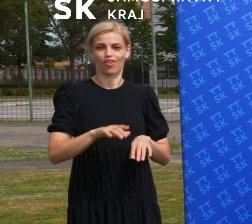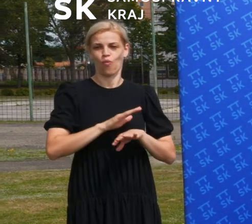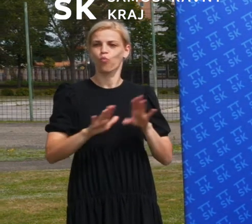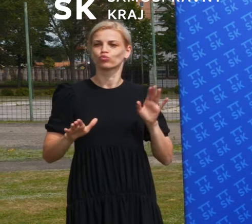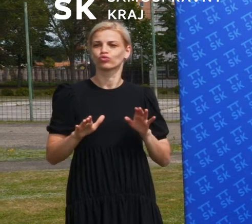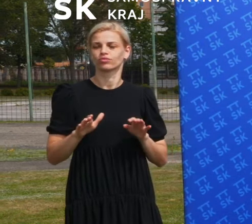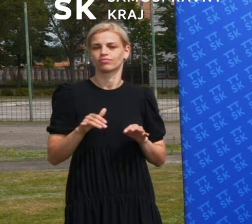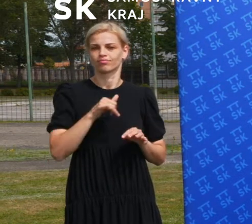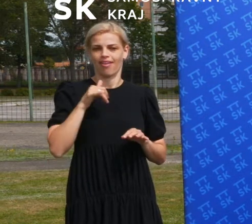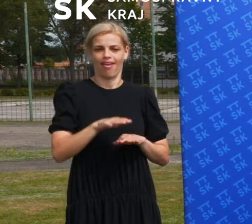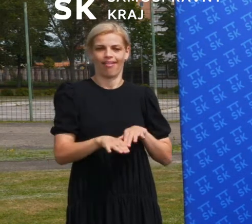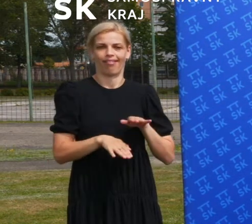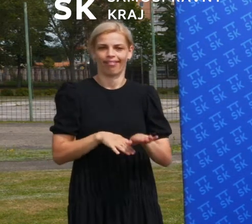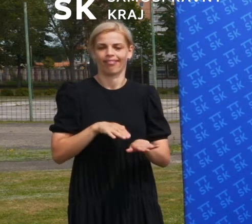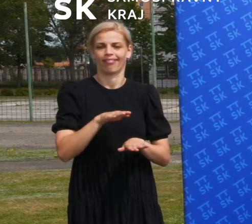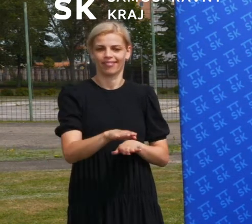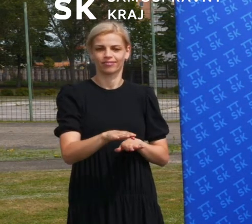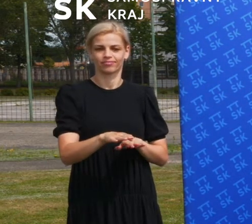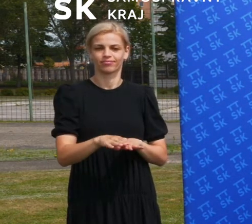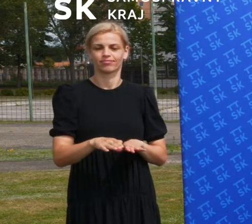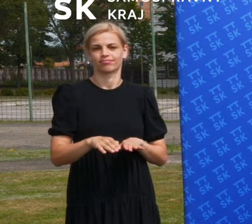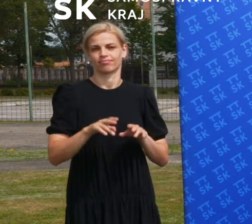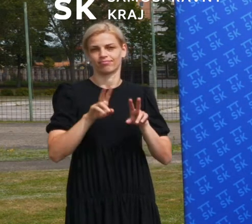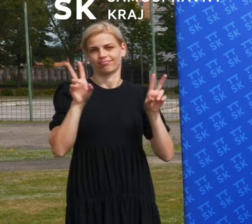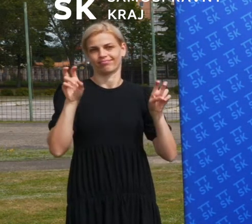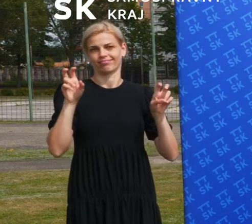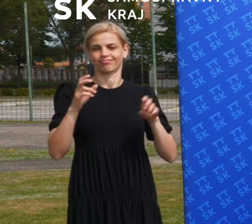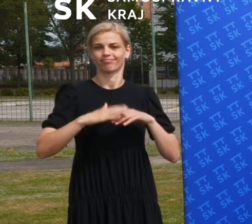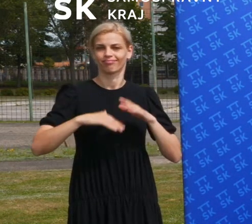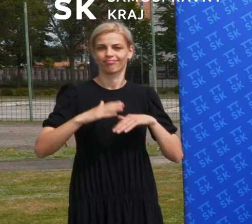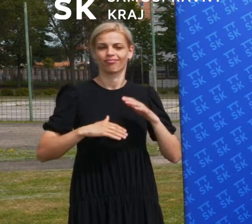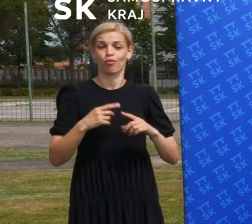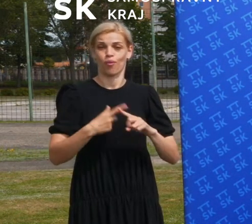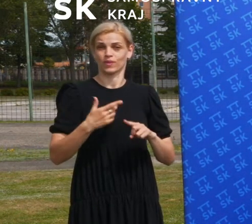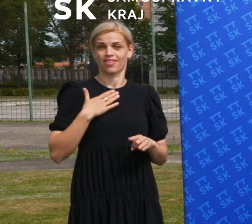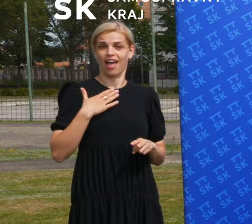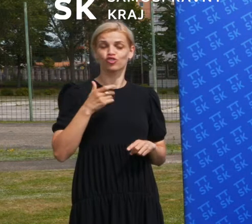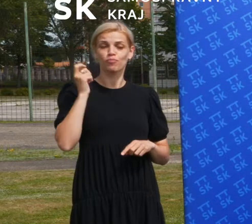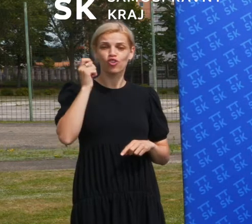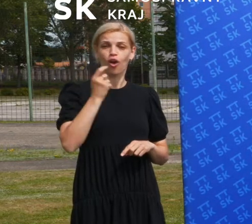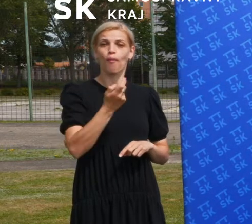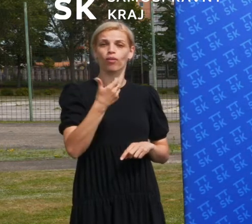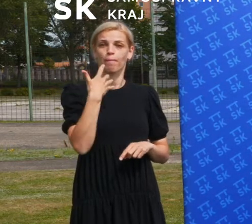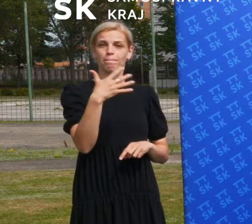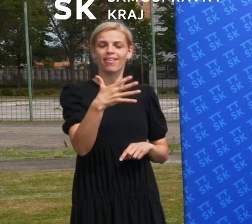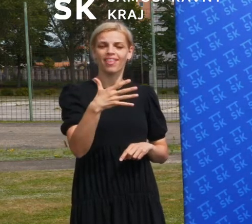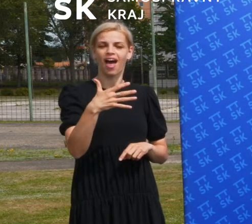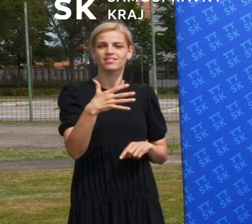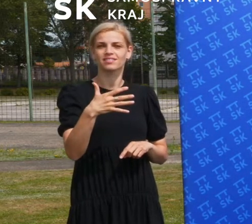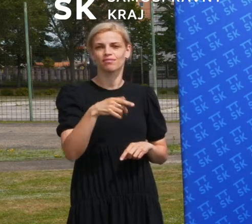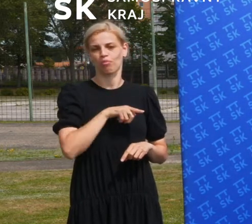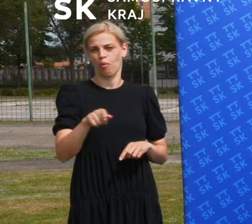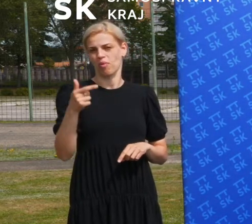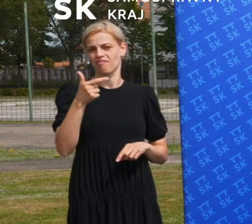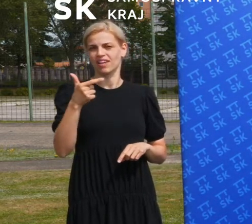poskytnúť športujúcej verejnosti a našim žiakom od 15 po zhruba